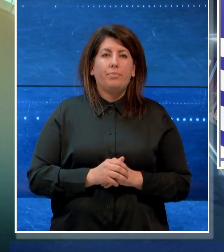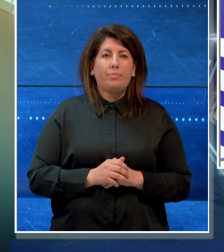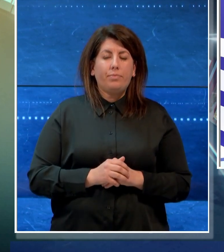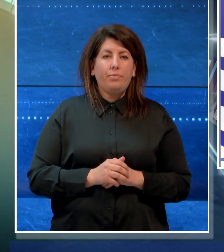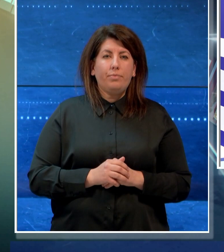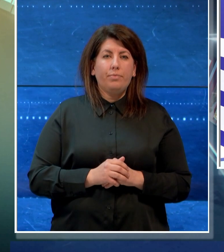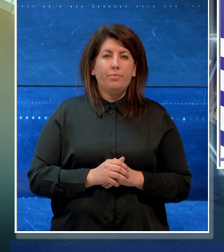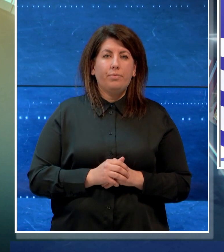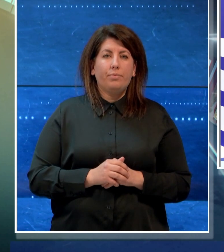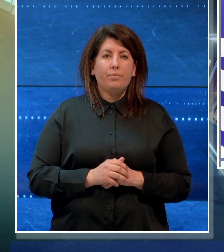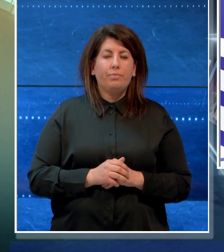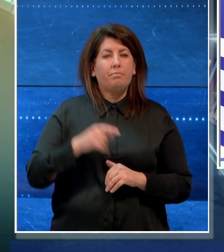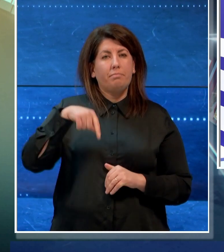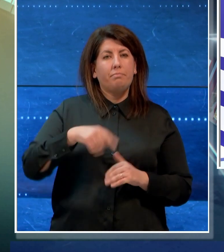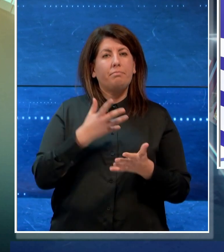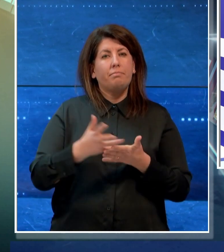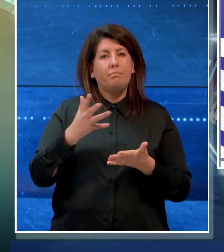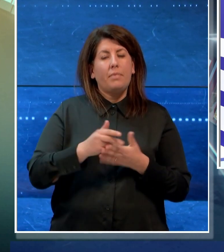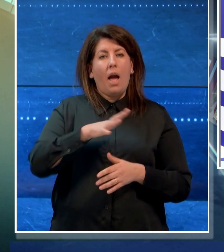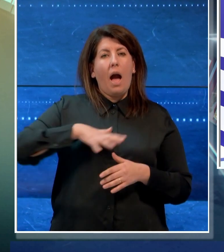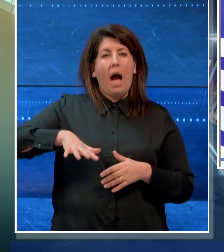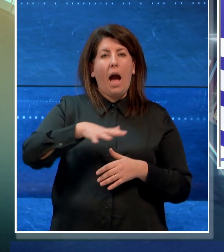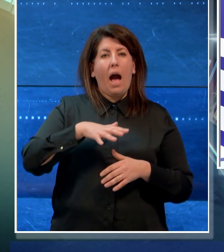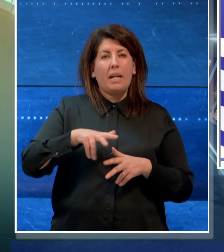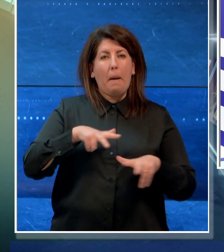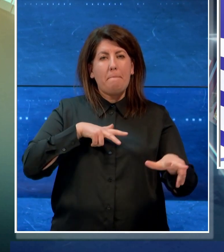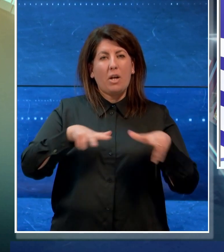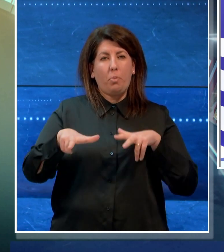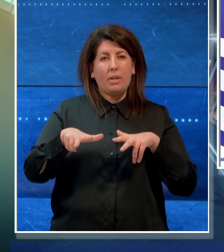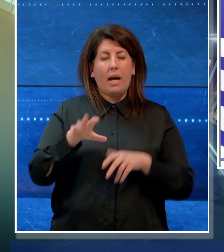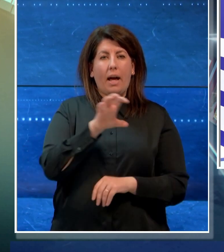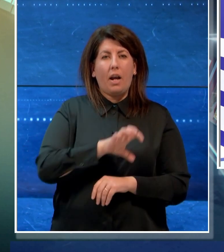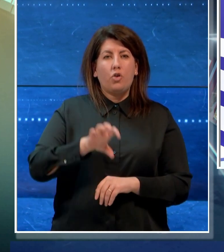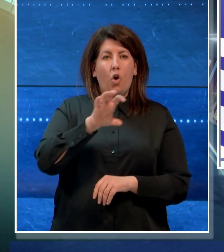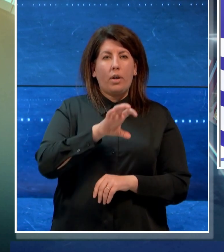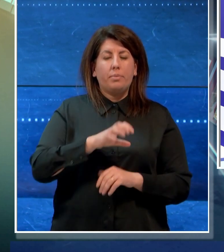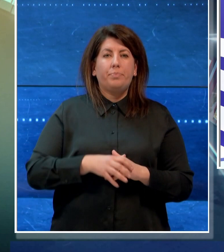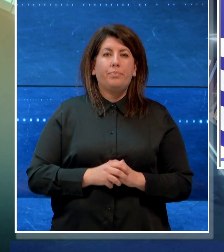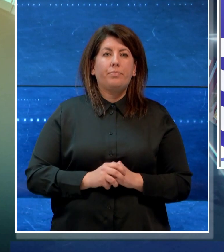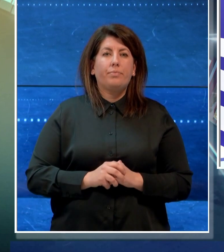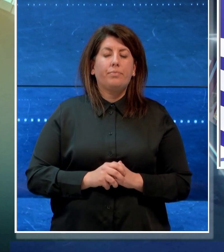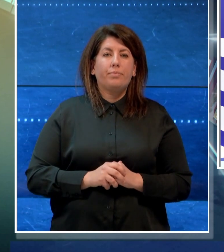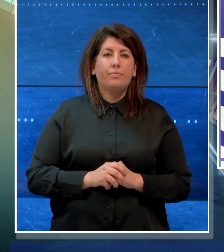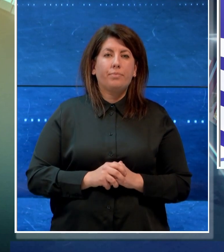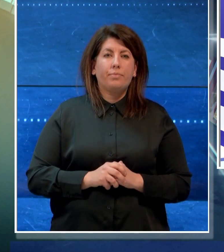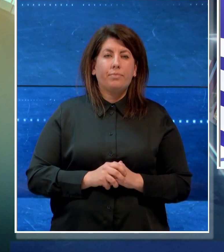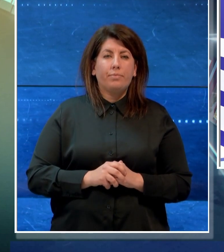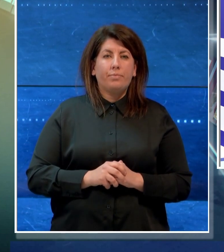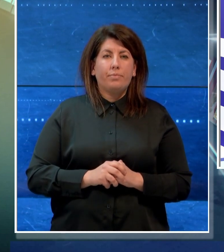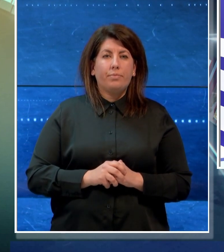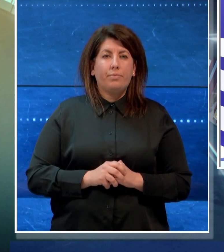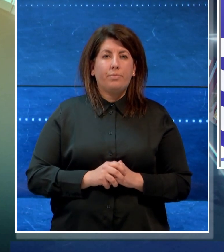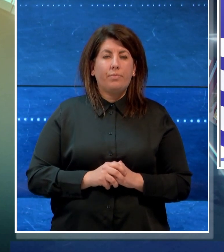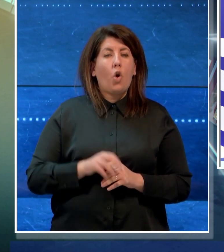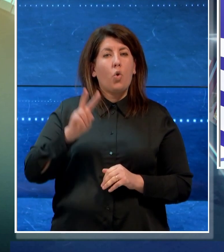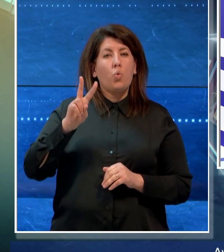E adesso le notizie dall'area metropolitana e dalla regione. Avrà inizio il 2